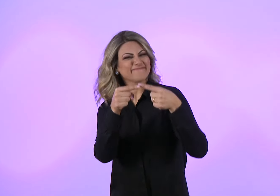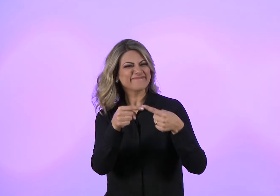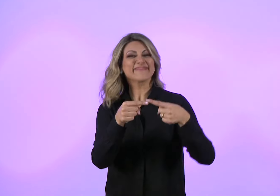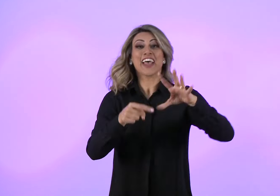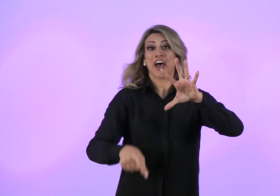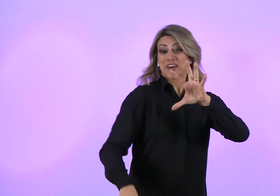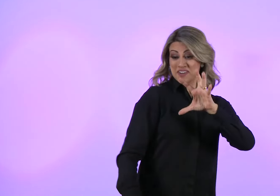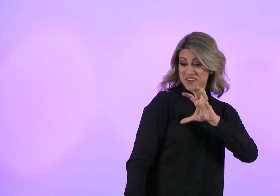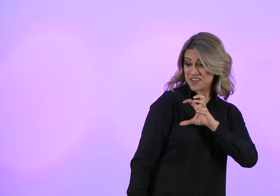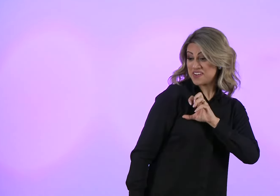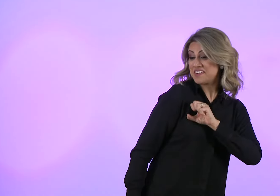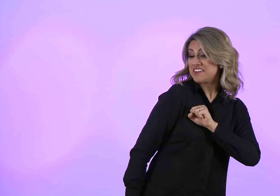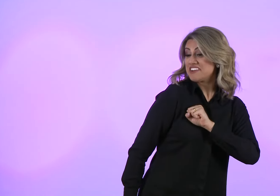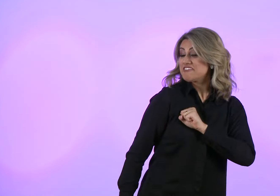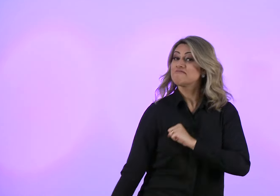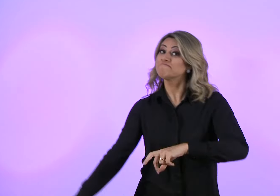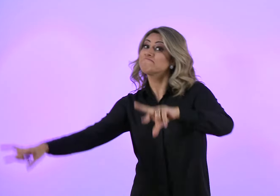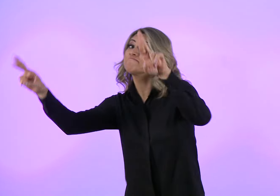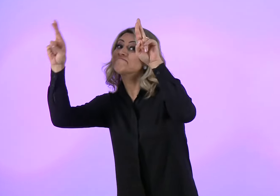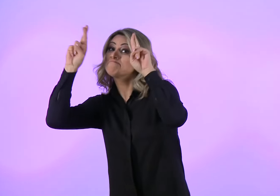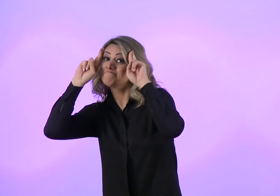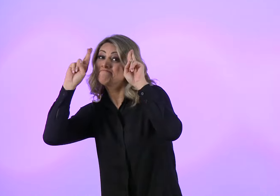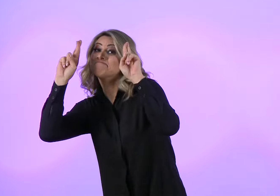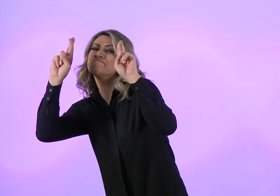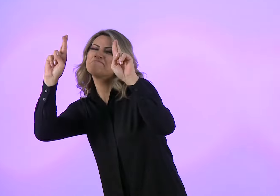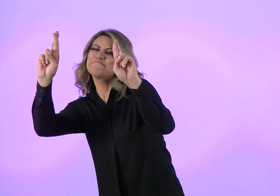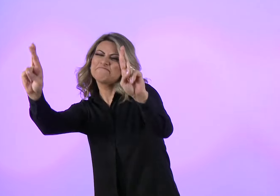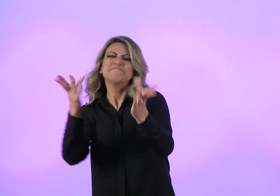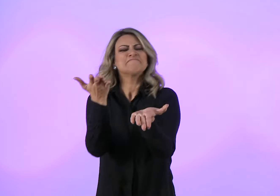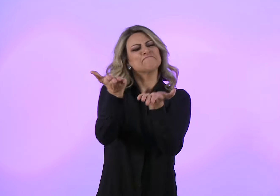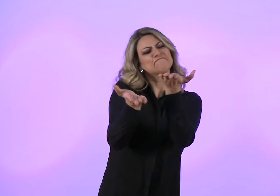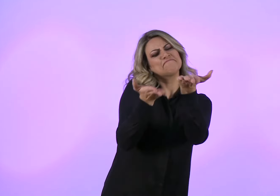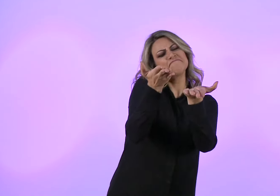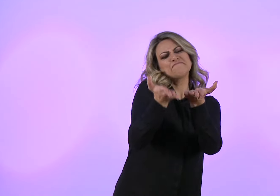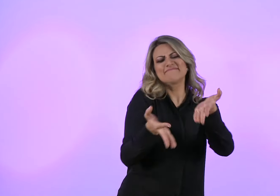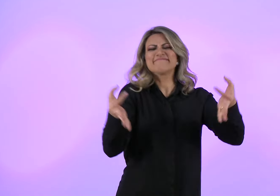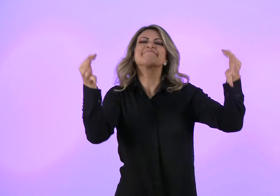Amor Amor Rima com respeito